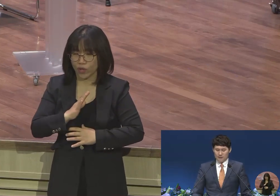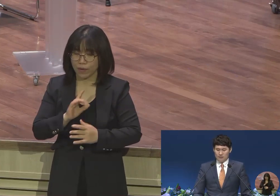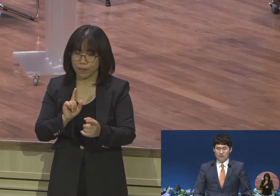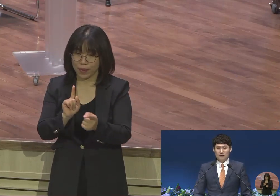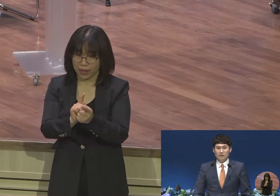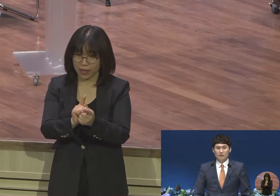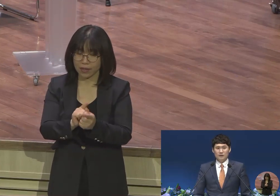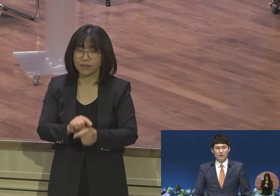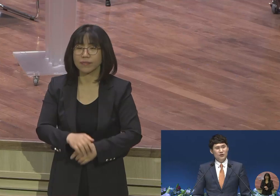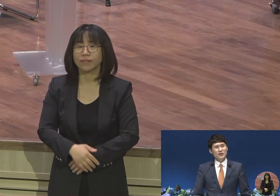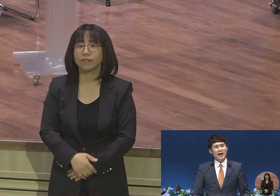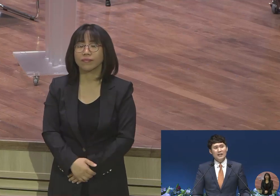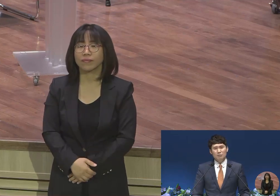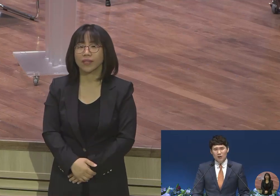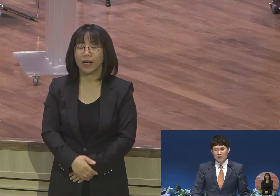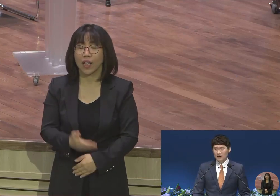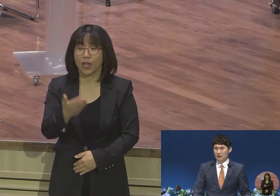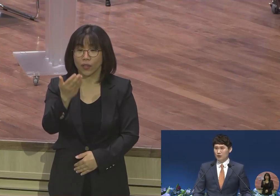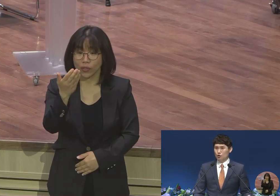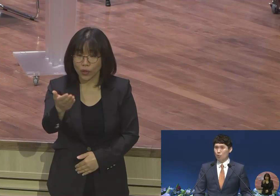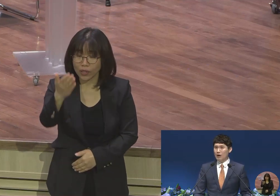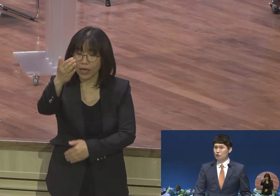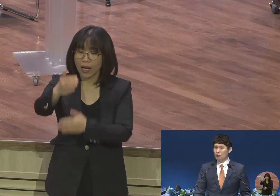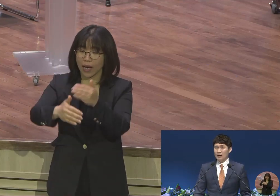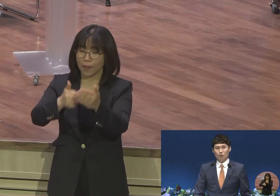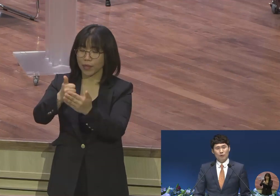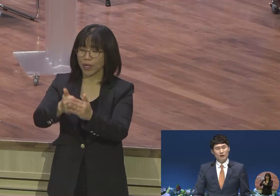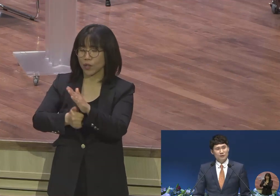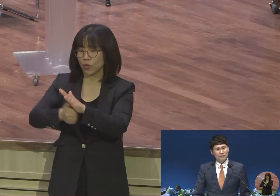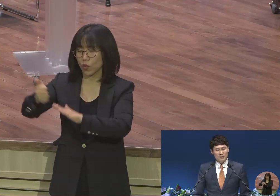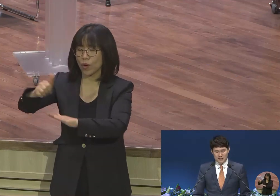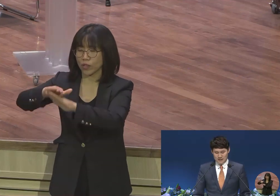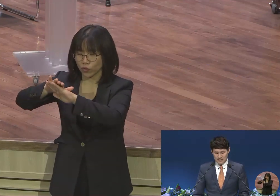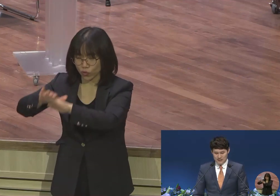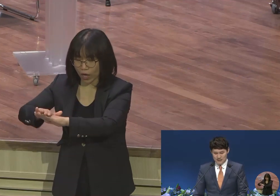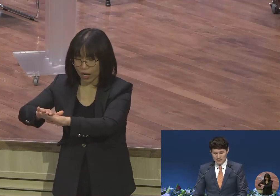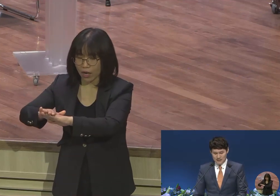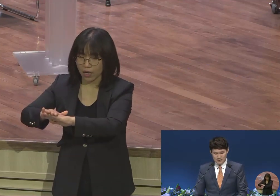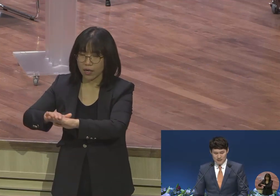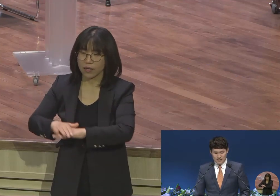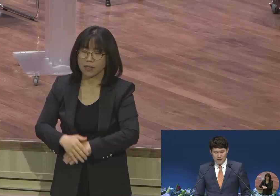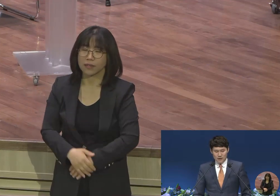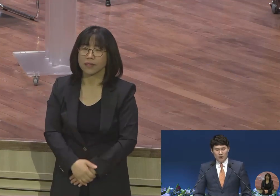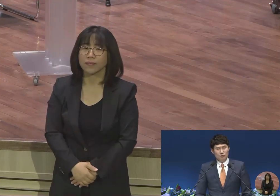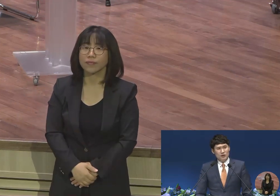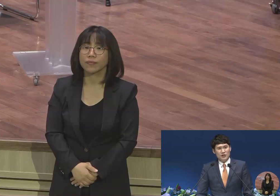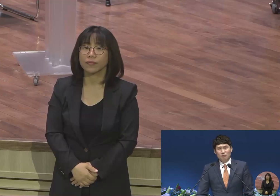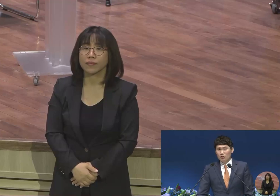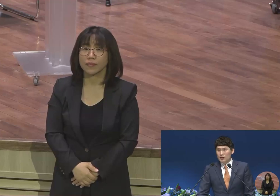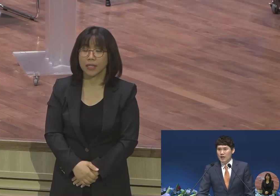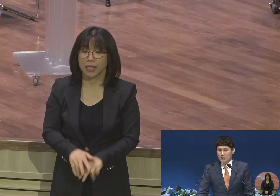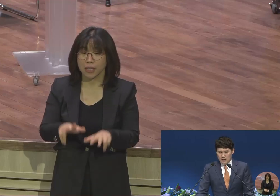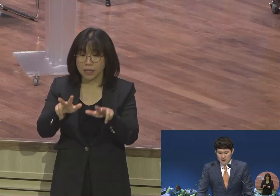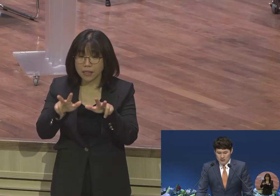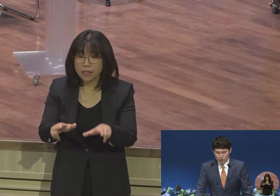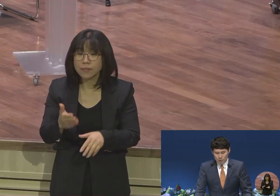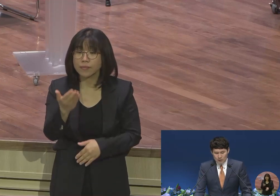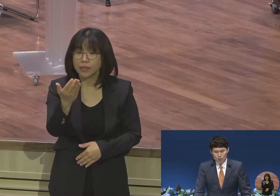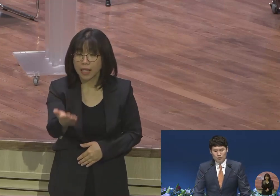너는 하나님께 소망을 두라 고백하고 있습니다 여러분들은 지금 어디에 소망을 두고